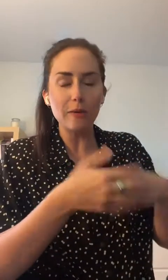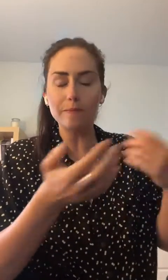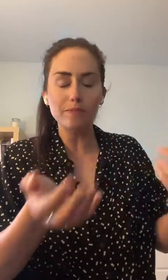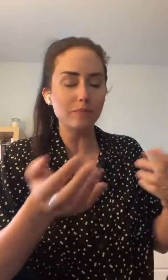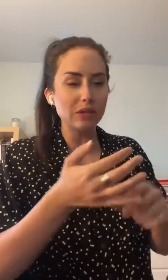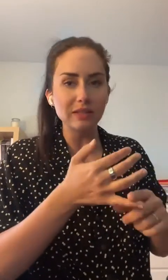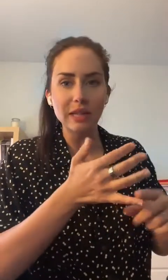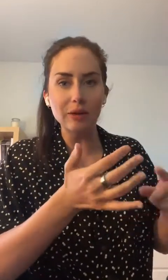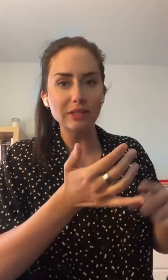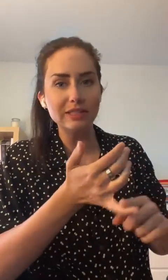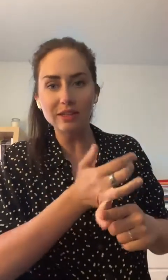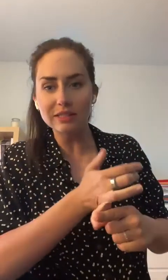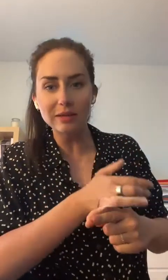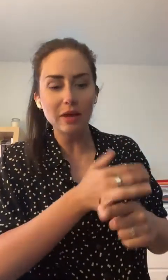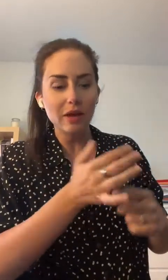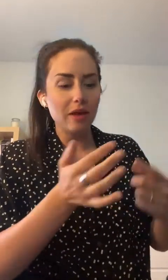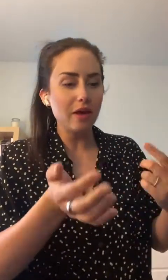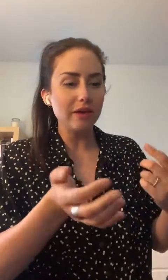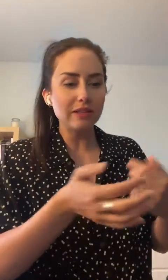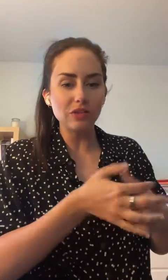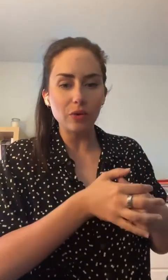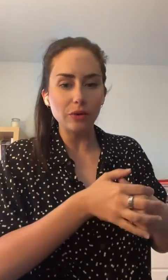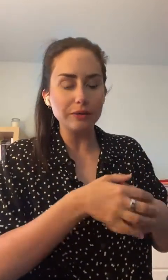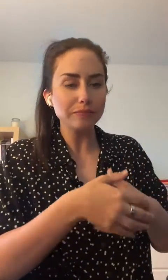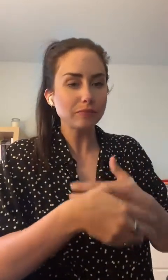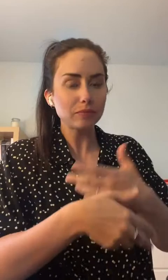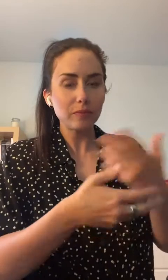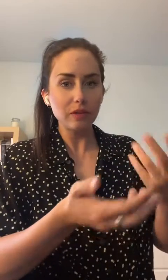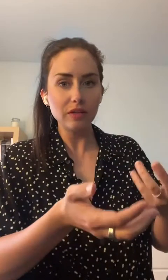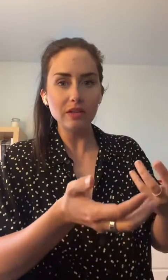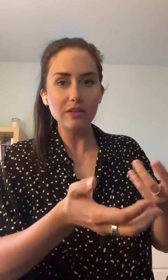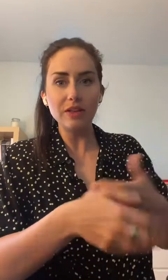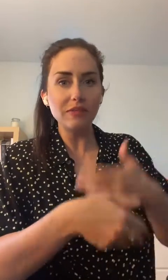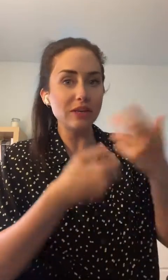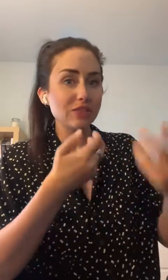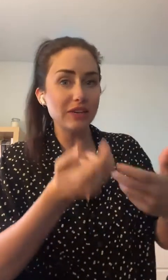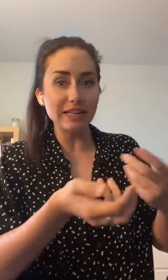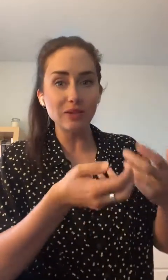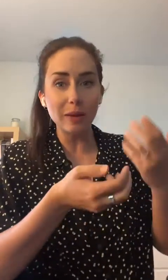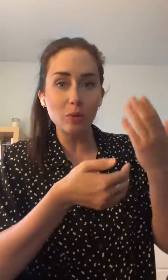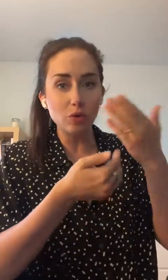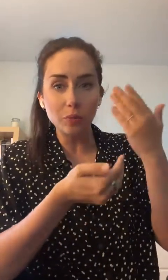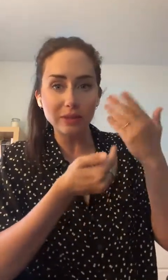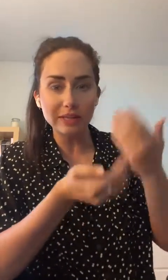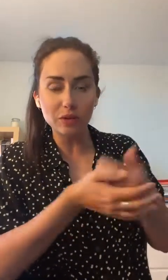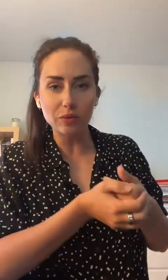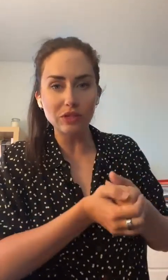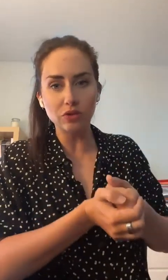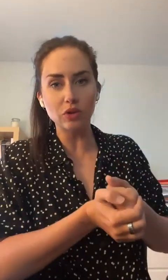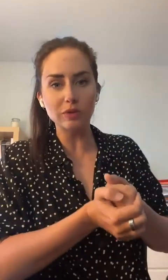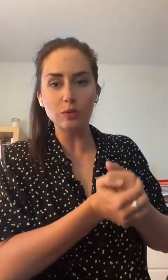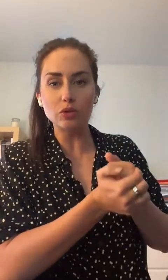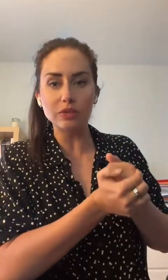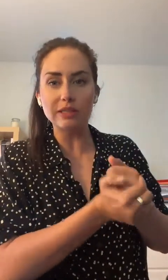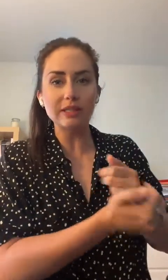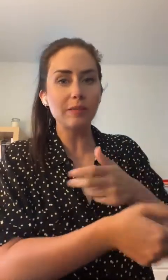qu'il y a potentiellement des enzymes qui viennent faire une exfoliation de la peau, donc peut-être que pour les yeux, c un petit peu trop sensible,